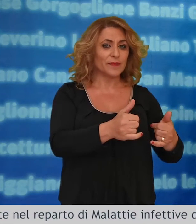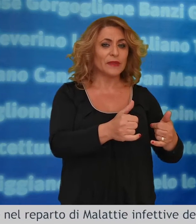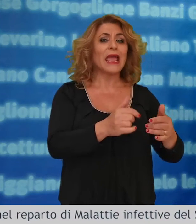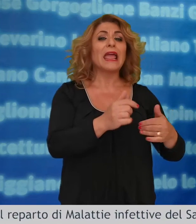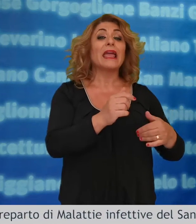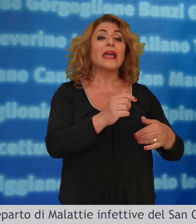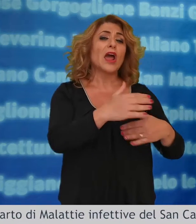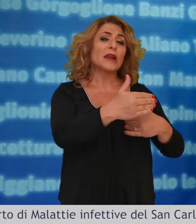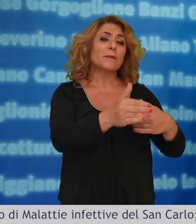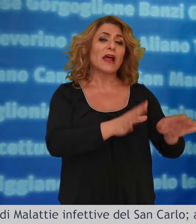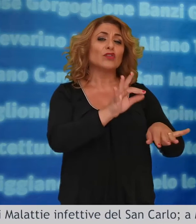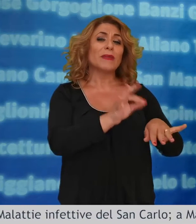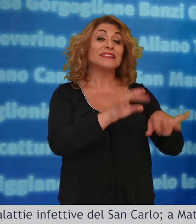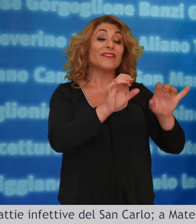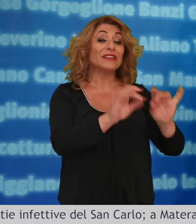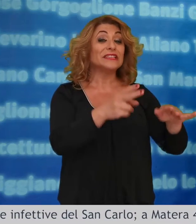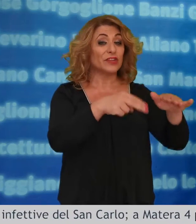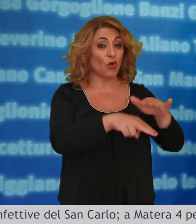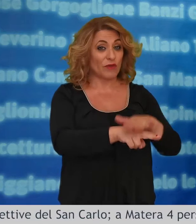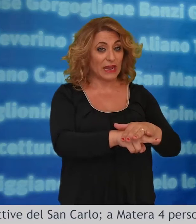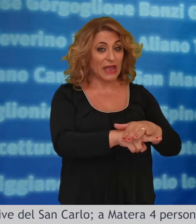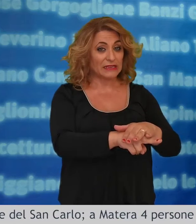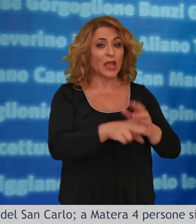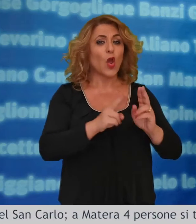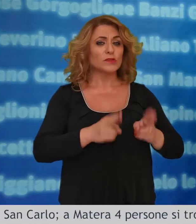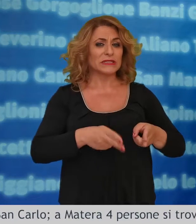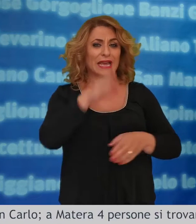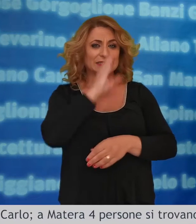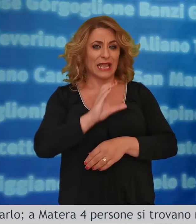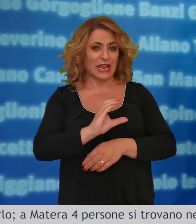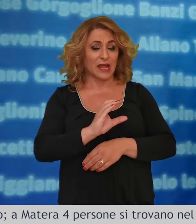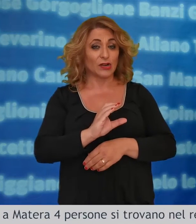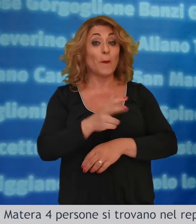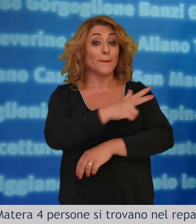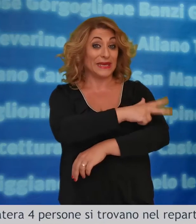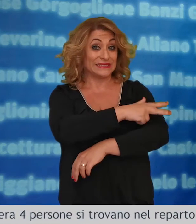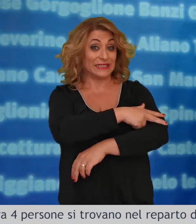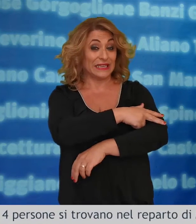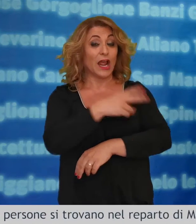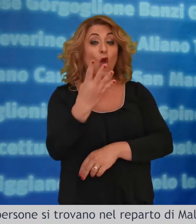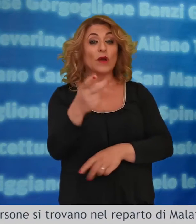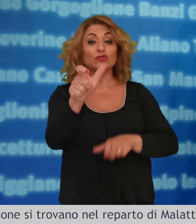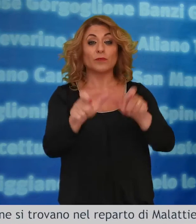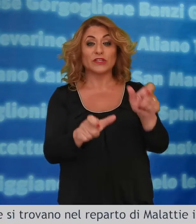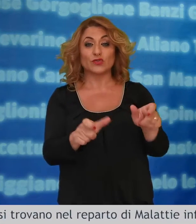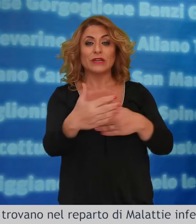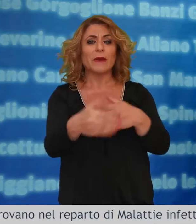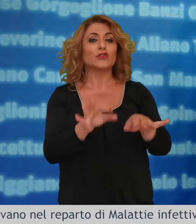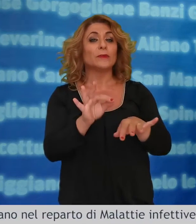malattie infettive del san carlo a matera quattro persone si trovano nel reparto di malattie infettive